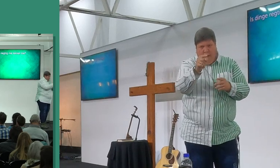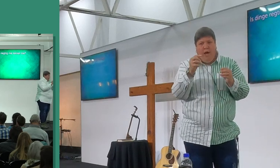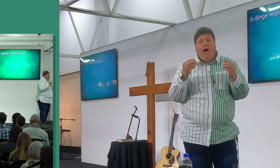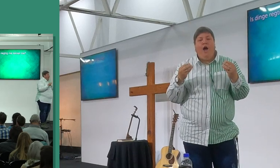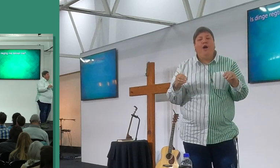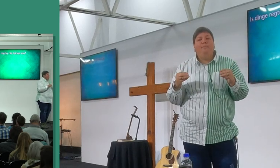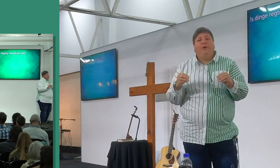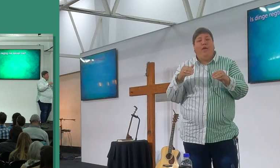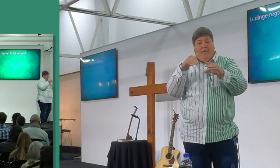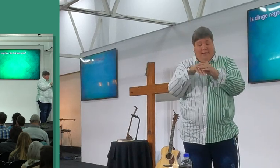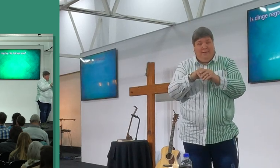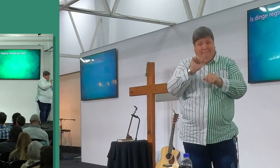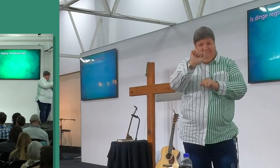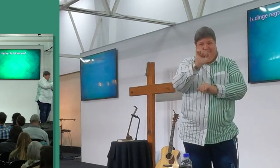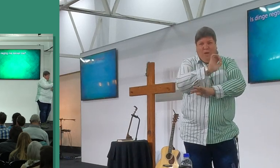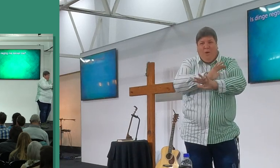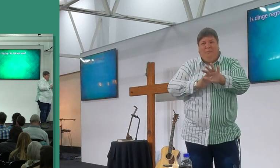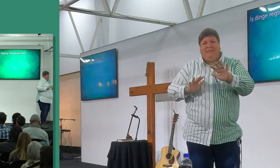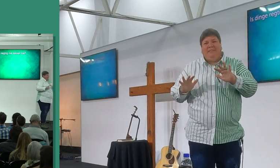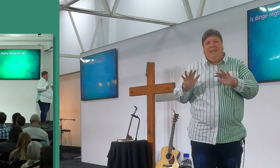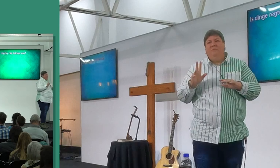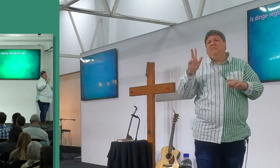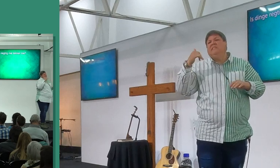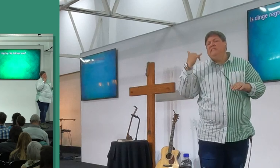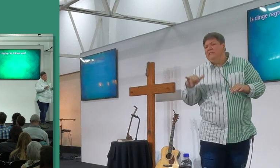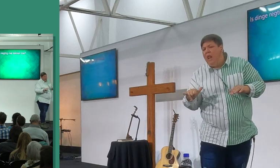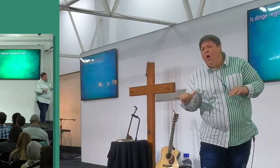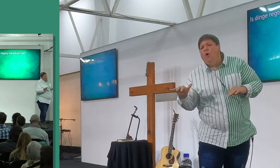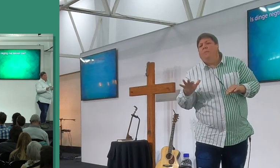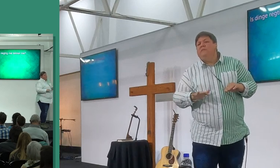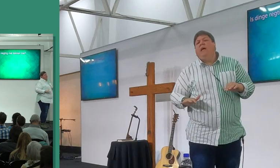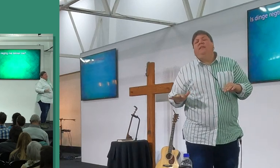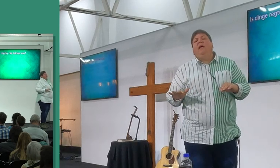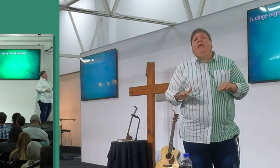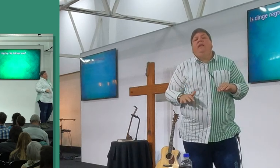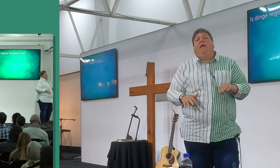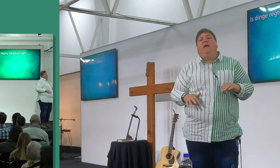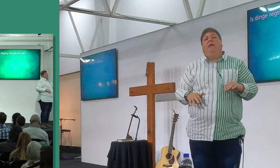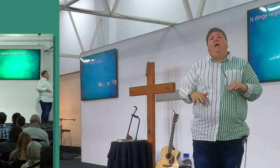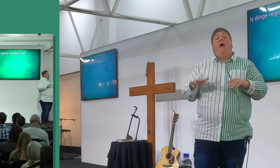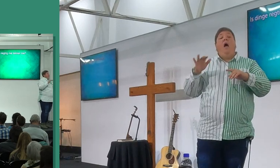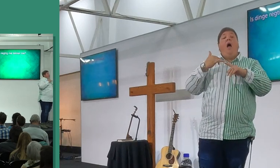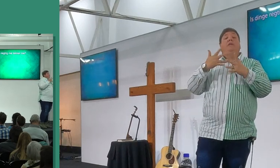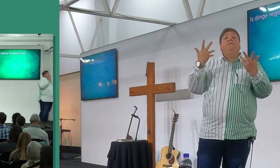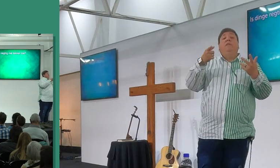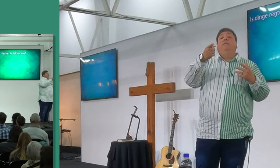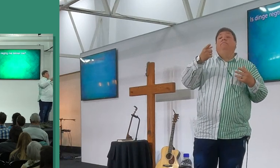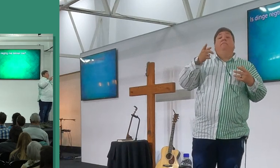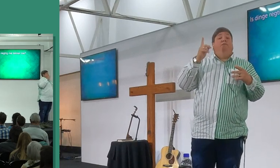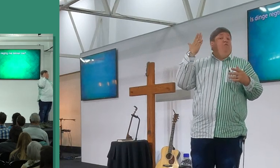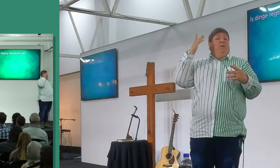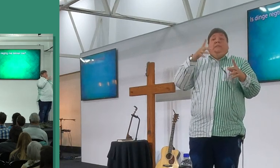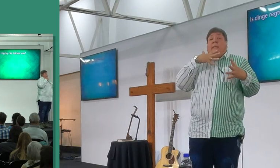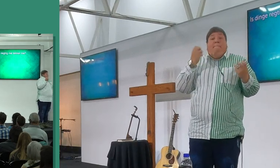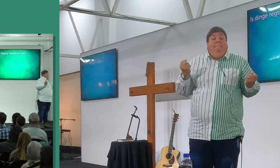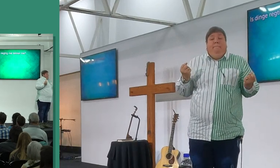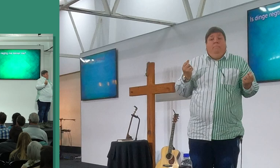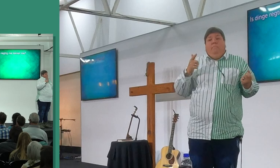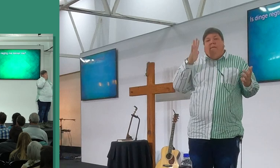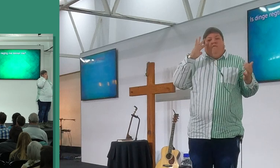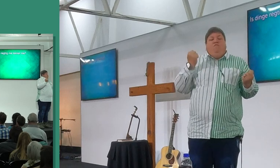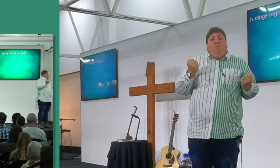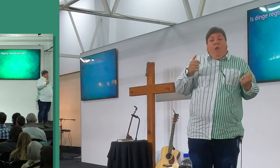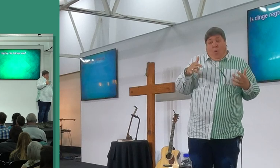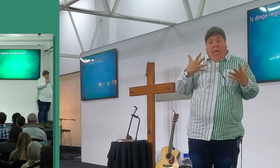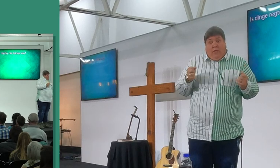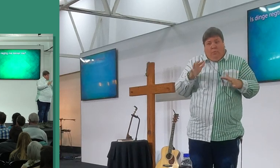daar baie groter betekenis hee, in jou slechte omstandighere, wat jy nou is, as wat jy dag sal hee, as het nie daar was nie, ek bedoel,